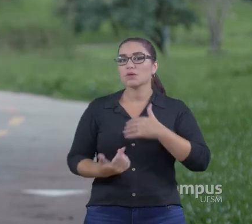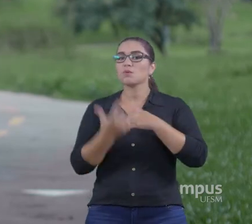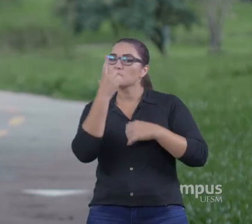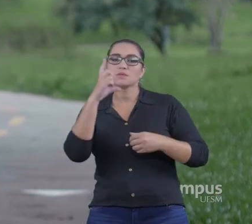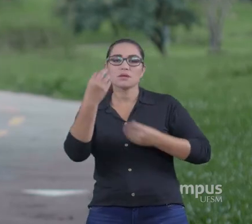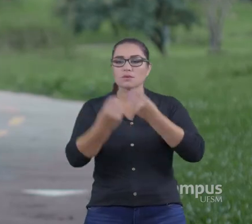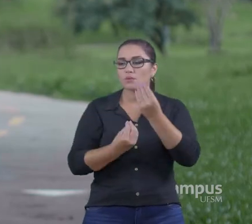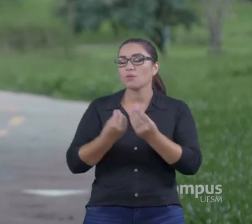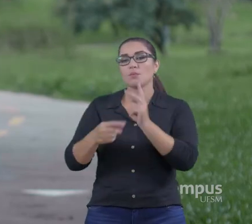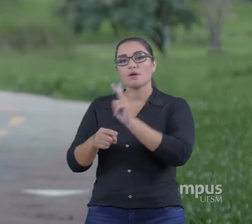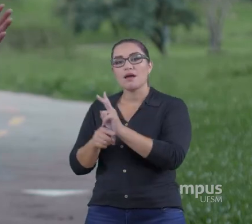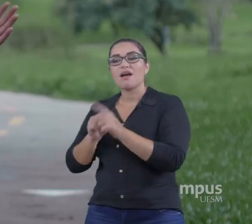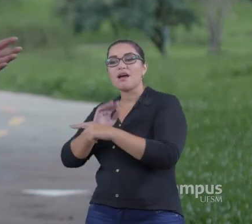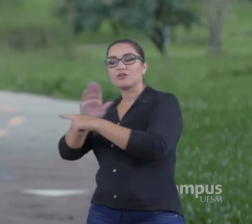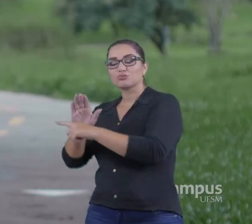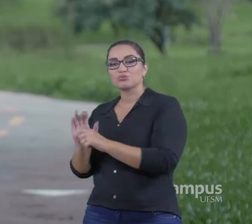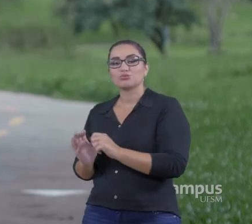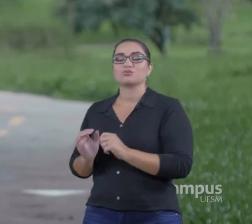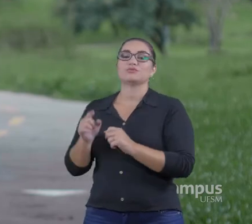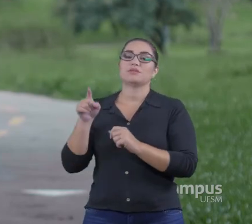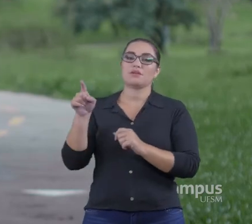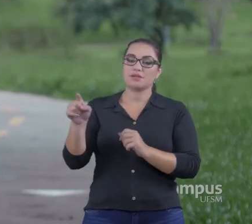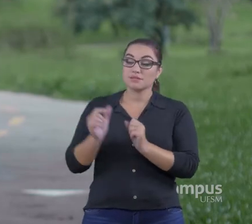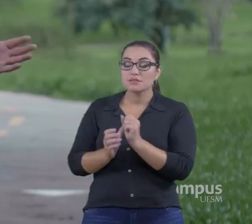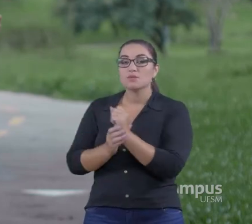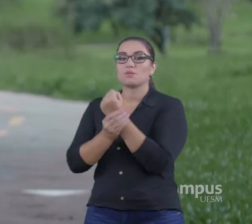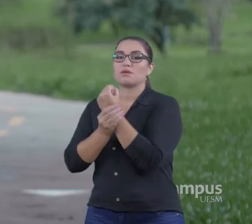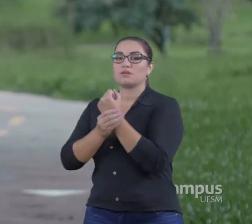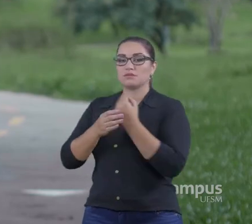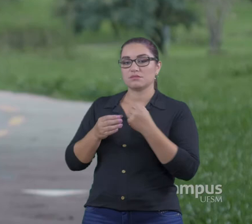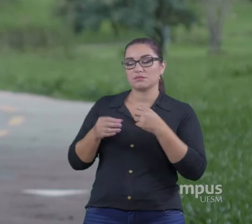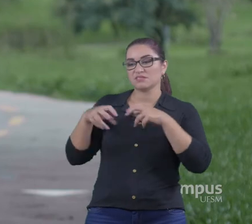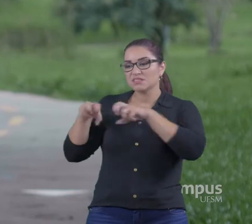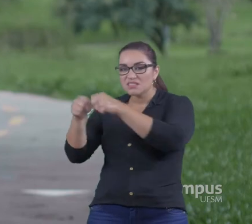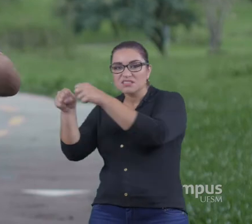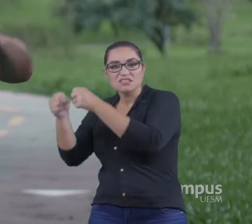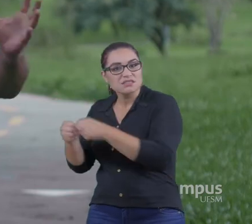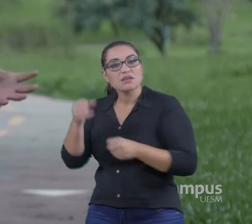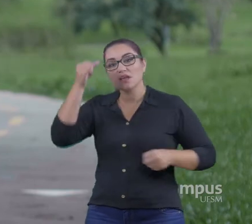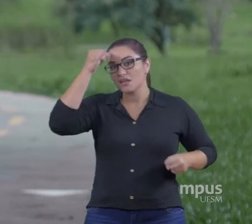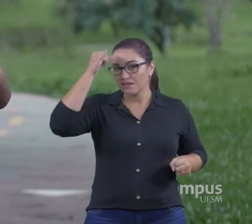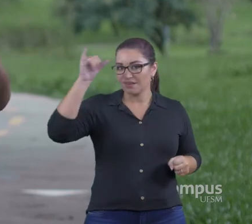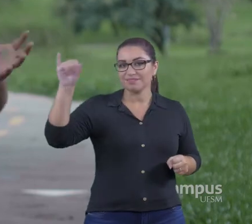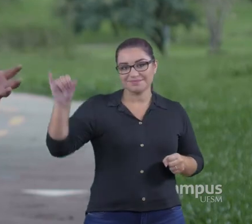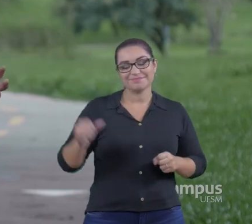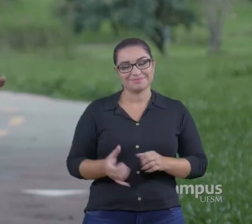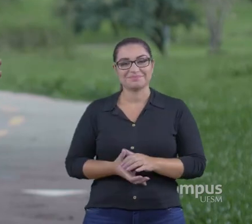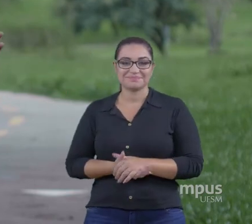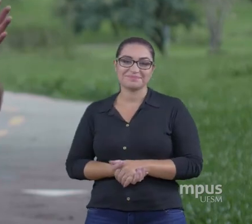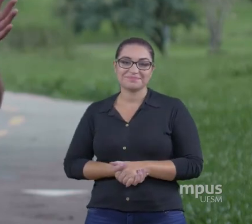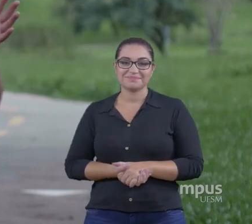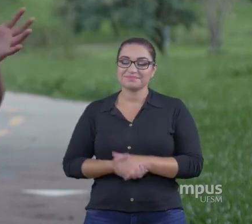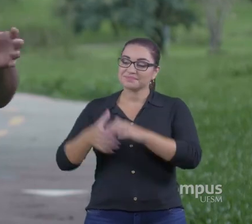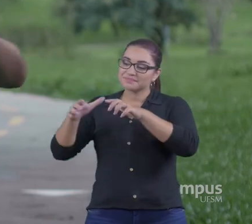jurídicas Que protegem Ou disciplinam O uso e a ocupação Dos